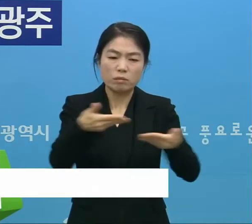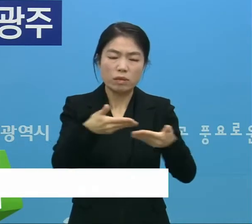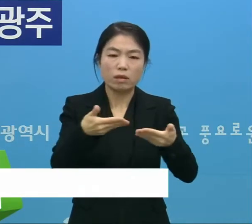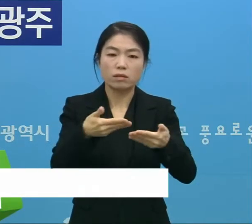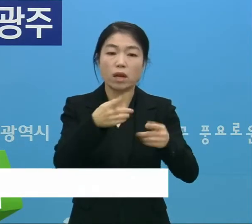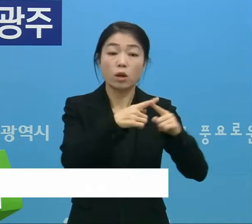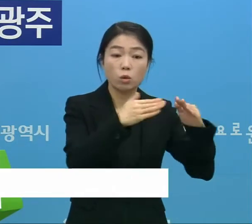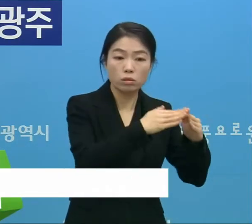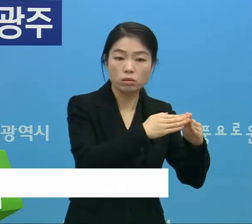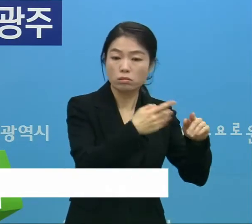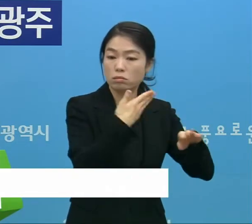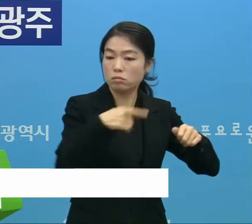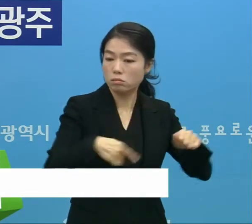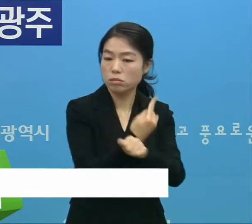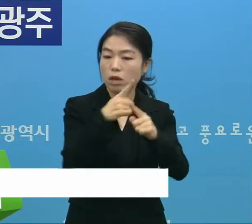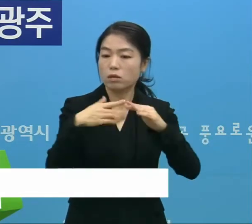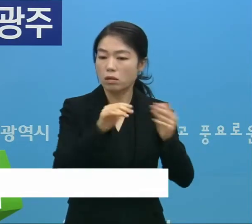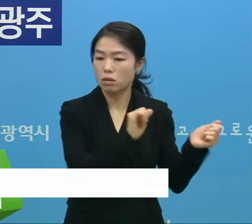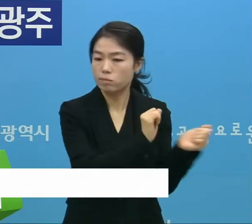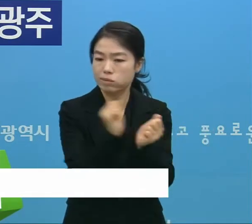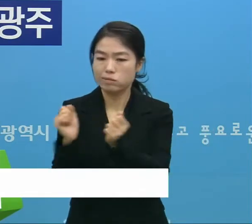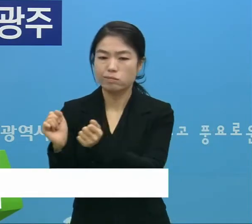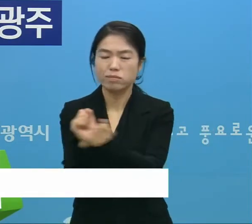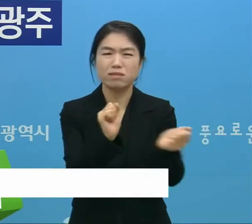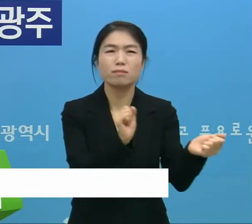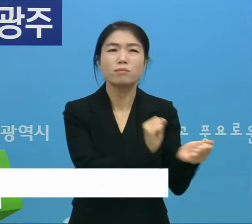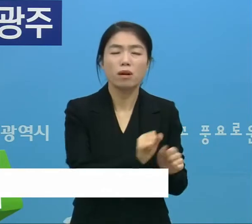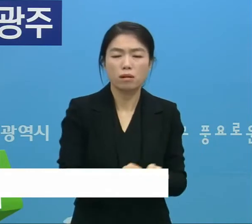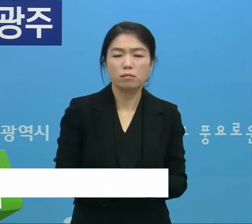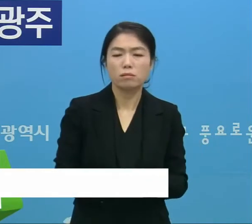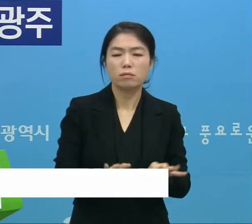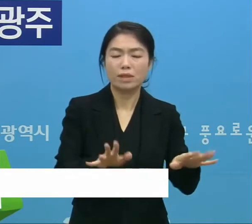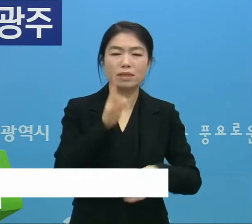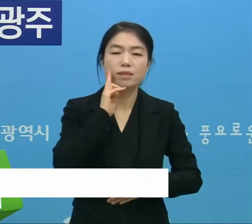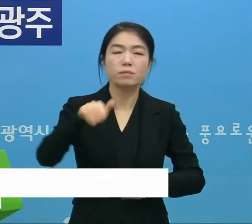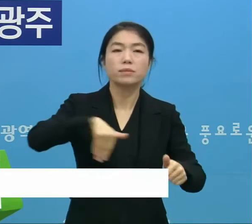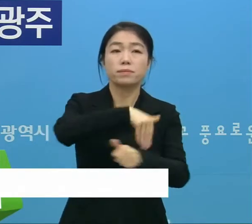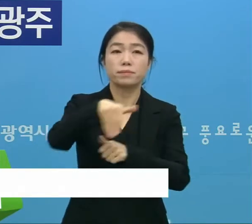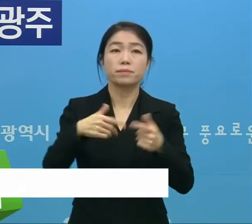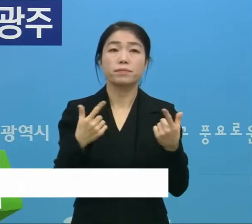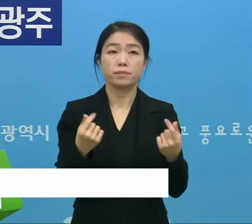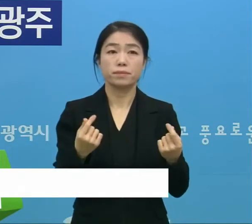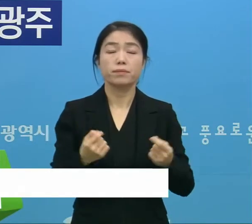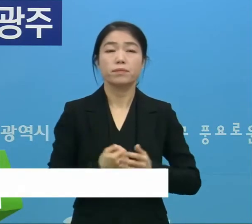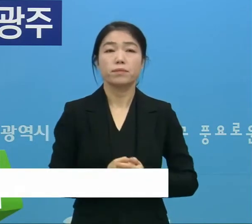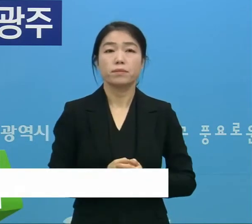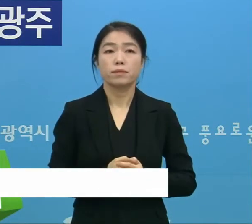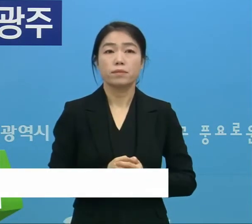다른 교회로 감염이 확산되고 있는 매우 심각한 상황입니다.